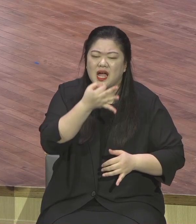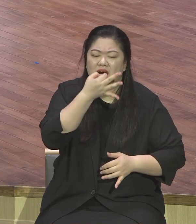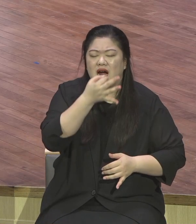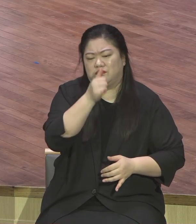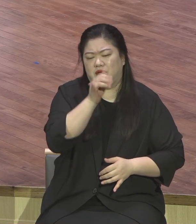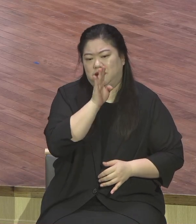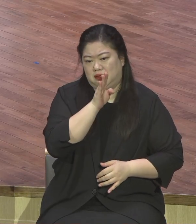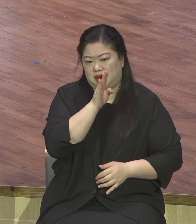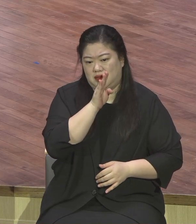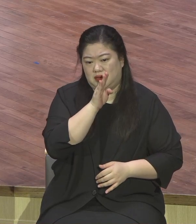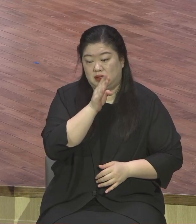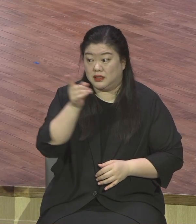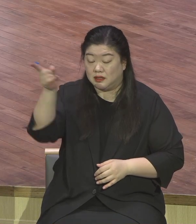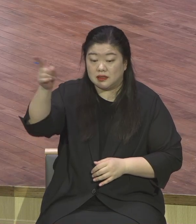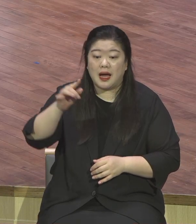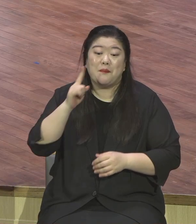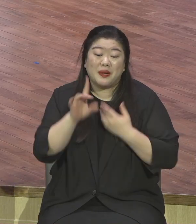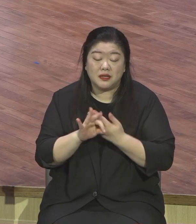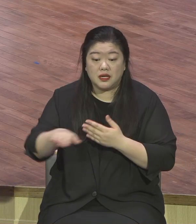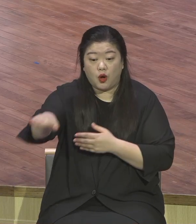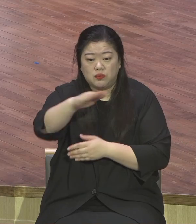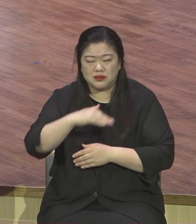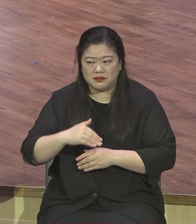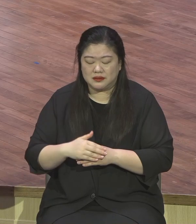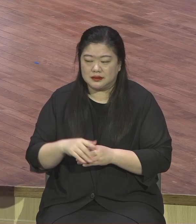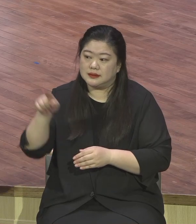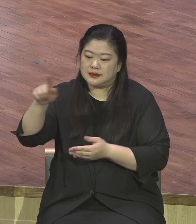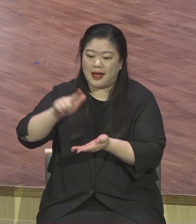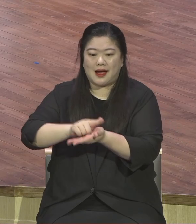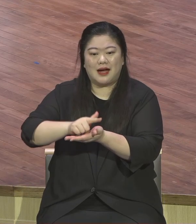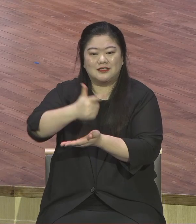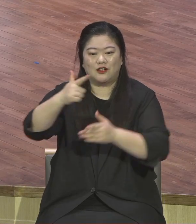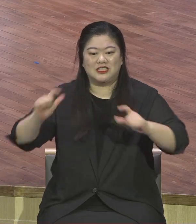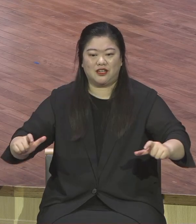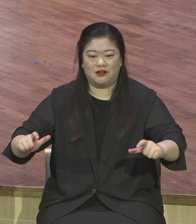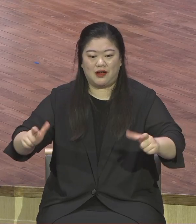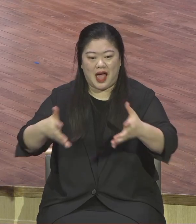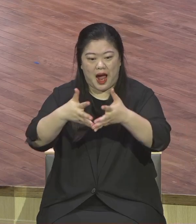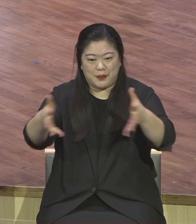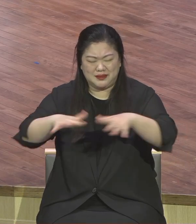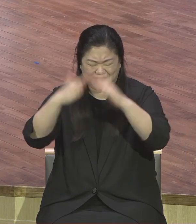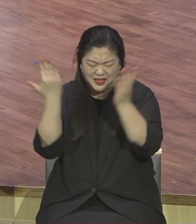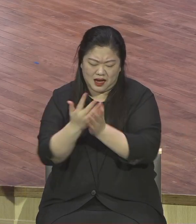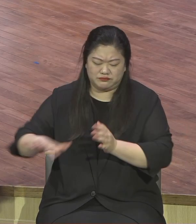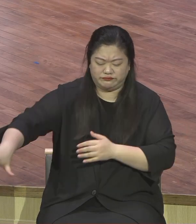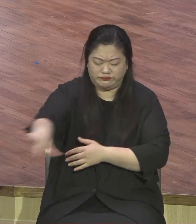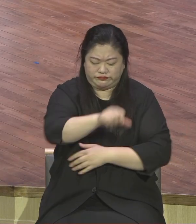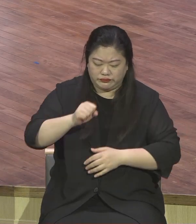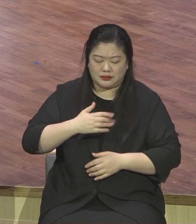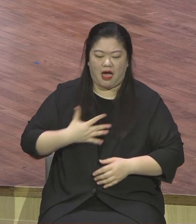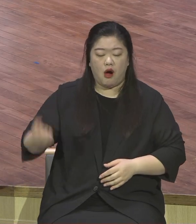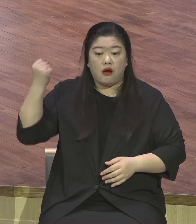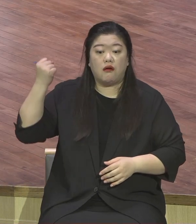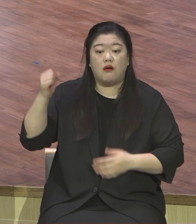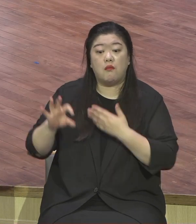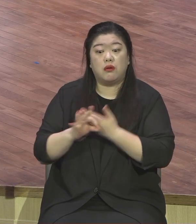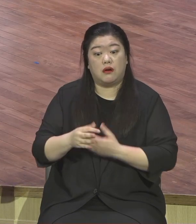등촌 아파트 다 가져보세요 수초를 가져보세요 행복 있는가 없습니다